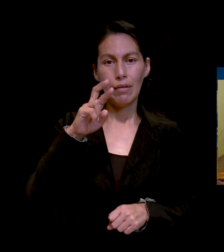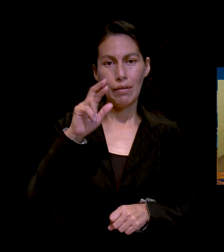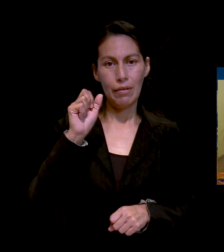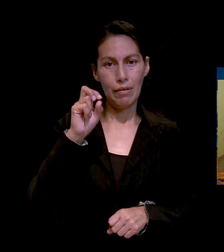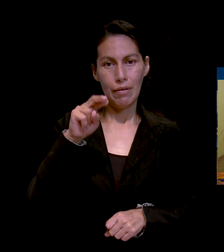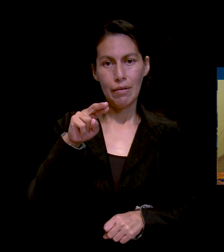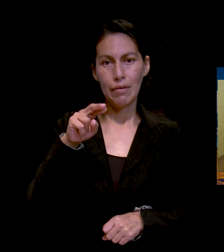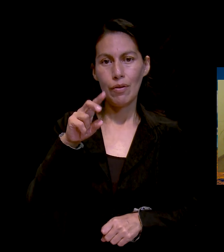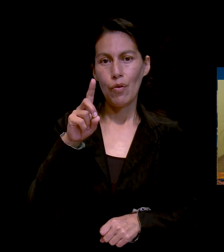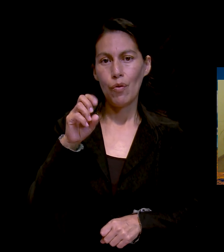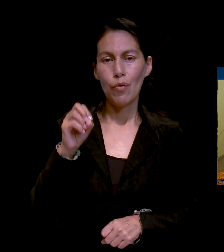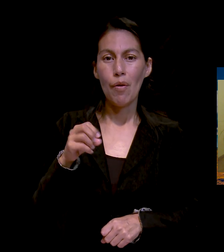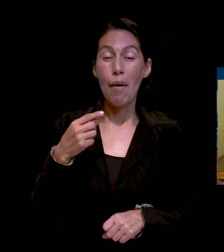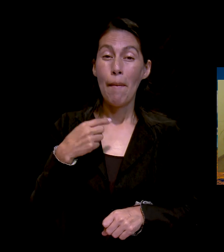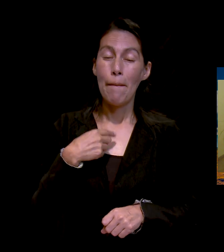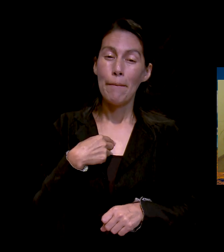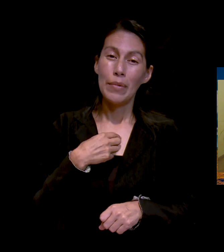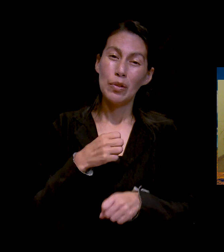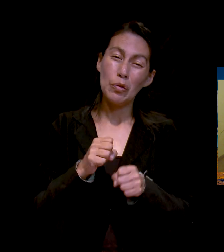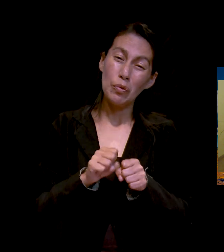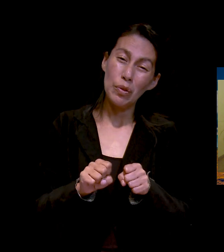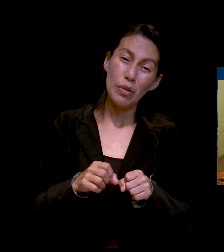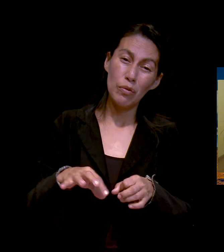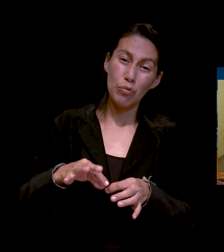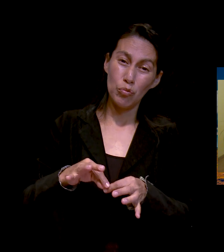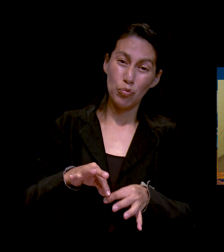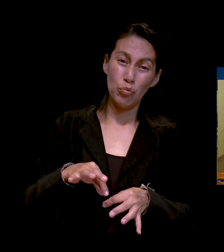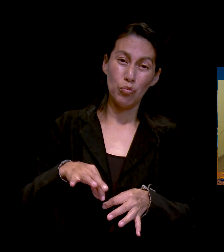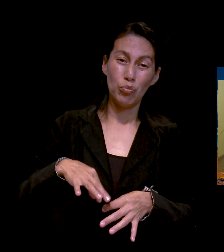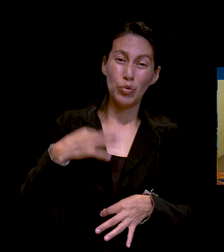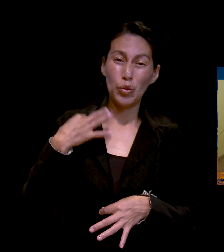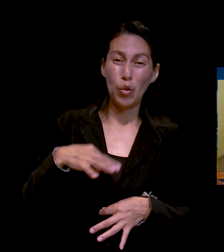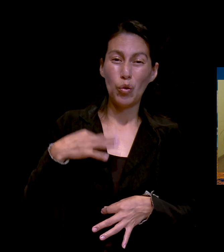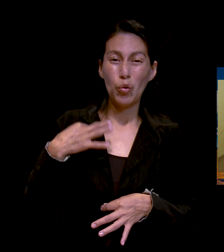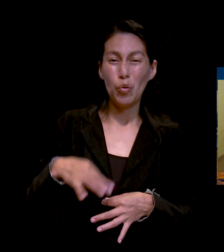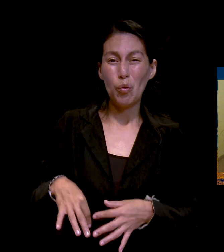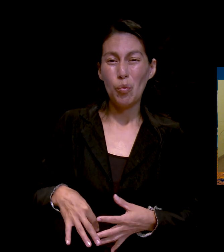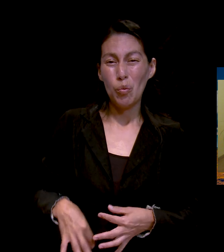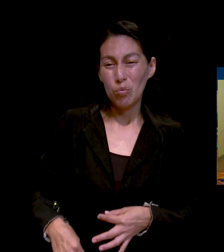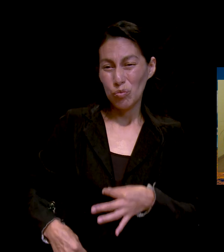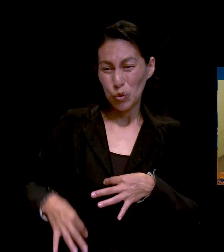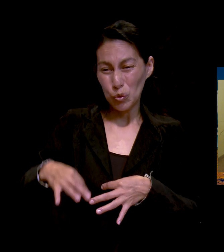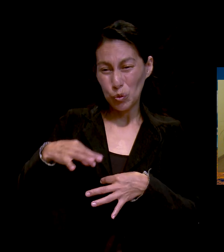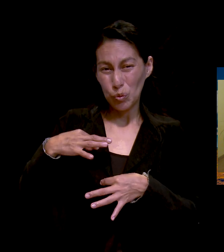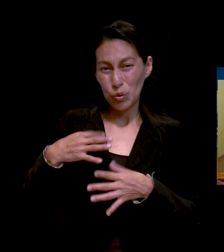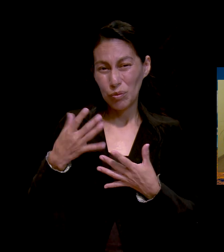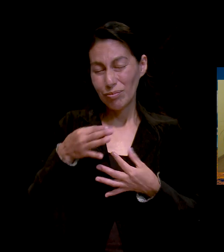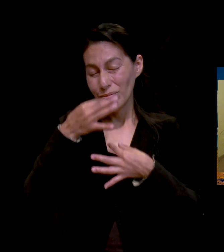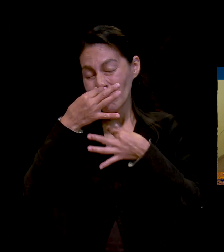por su mamá, que es su único hijo, es mi hermana Esther. Elizabeth,